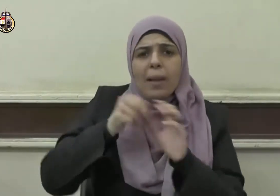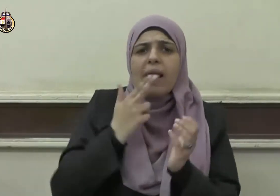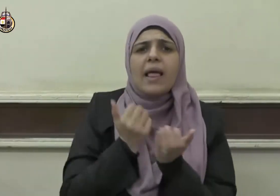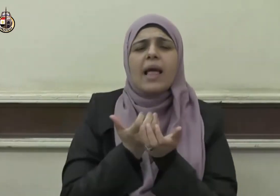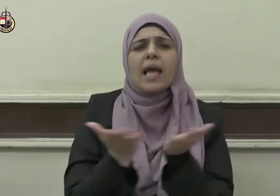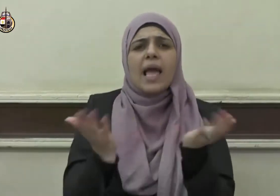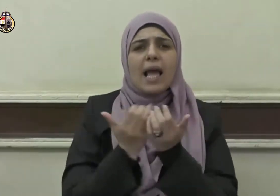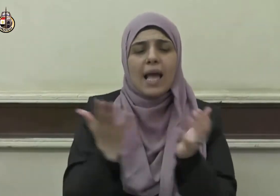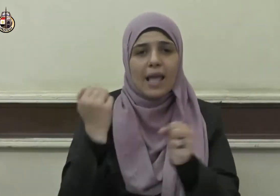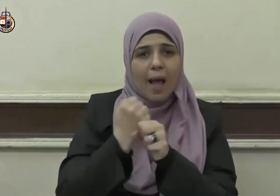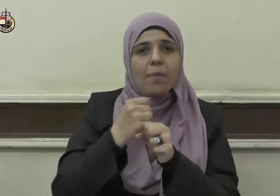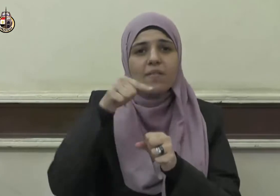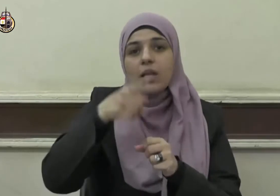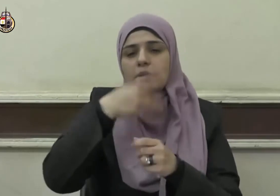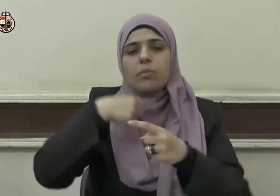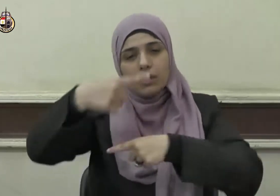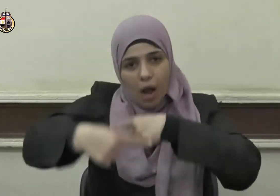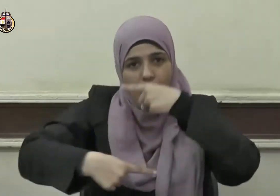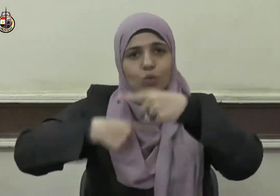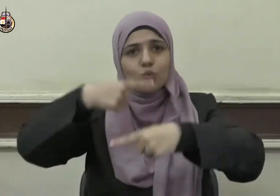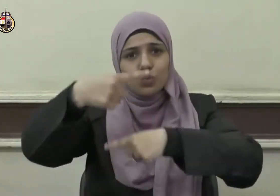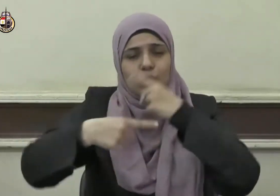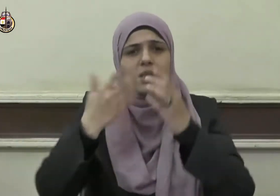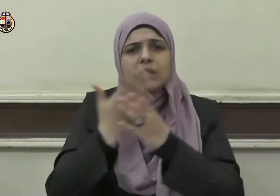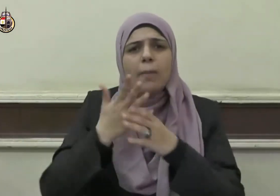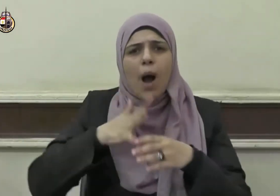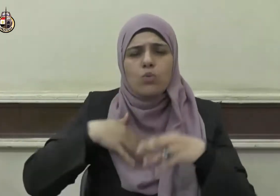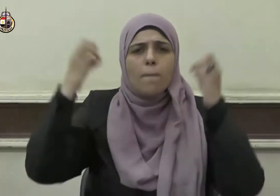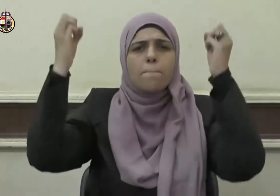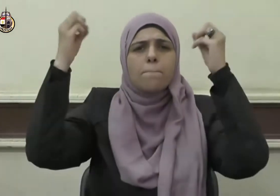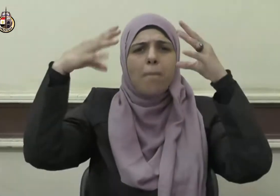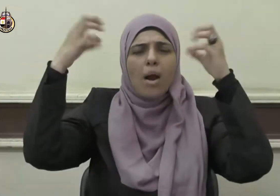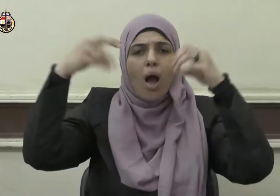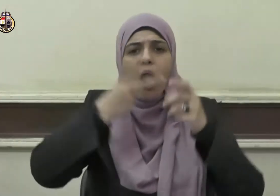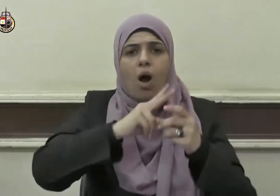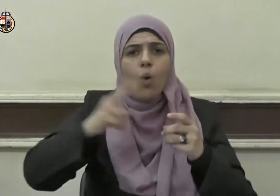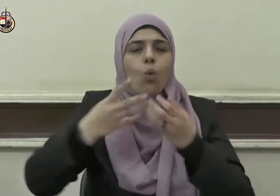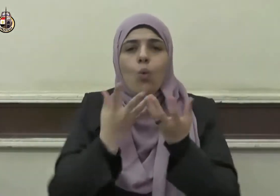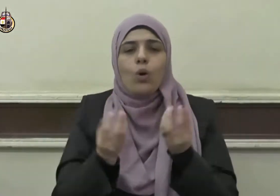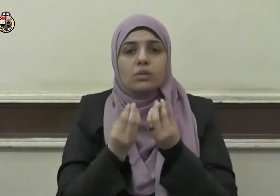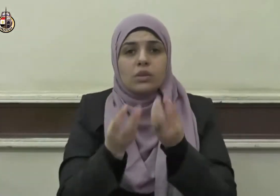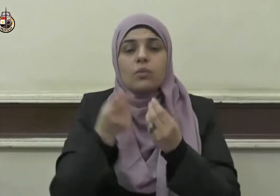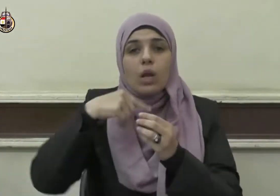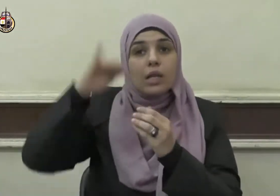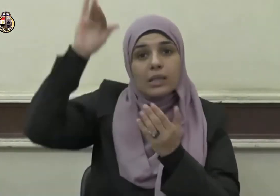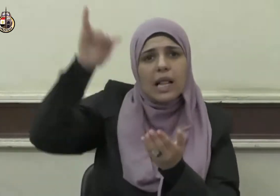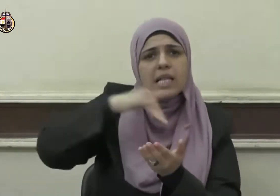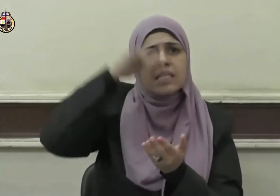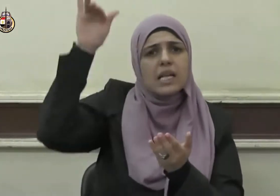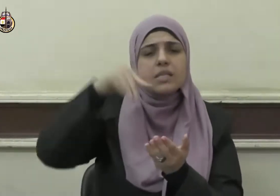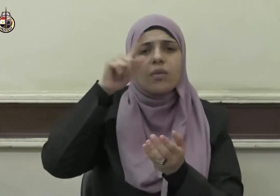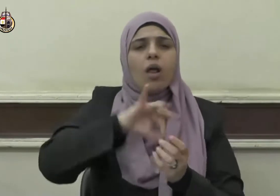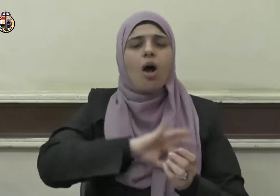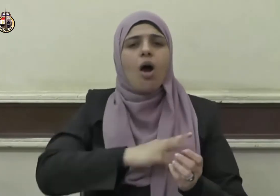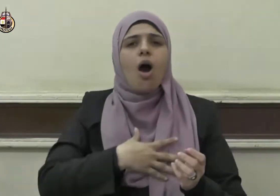تتوالى فيها النفحات وتتنزل فيها الرحمات